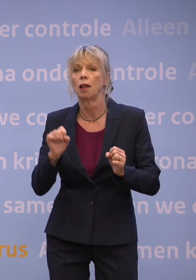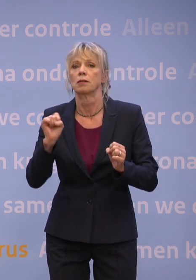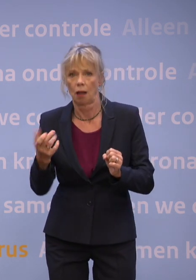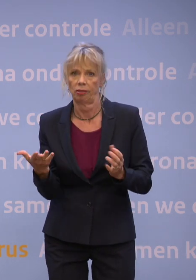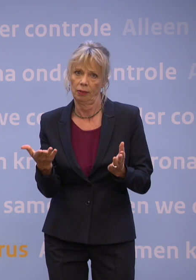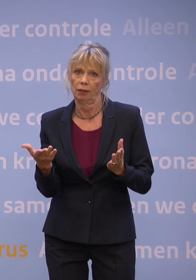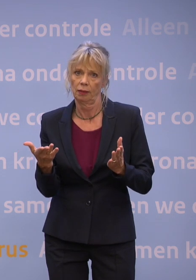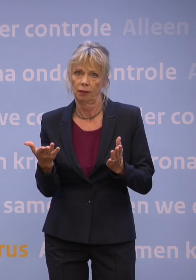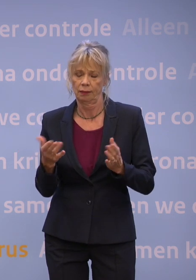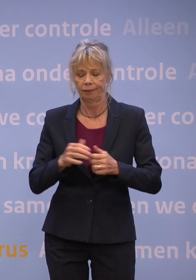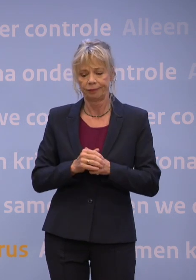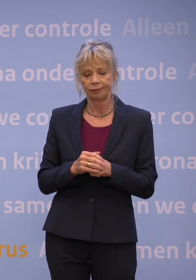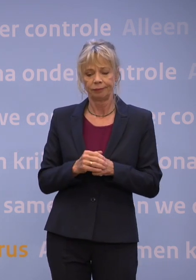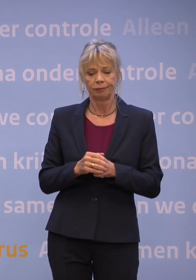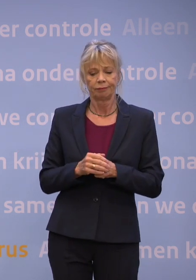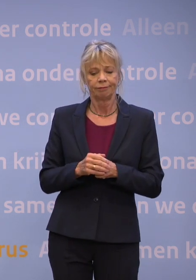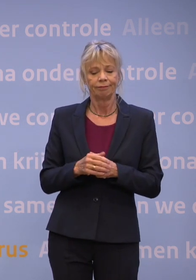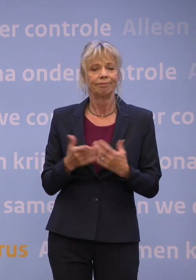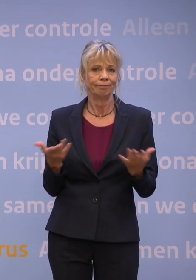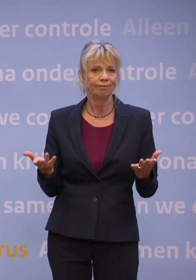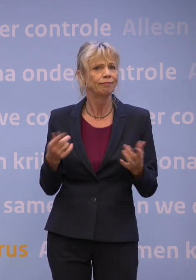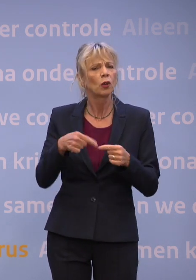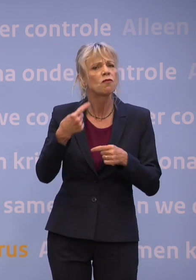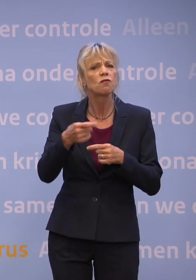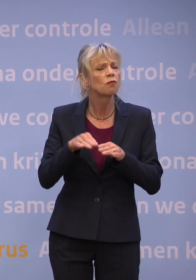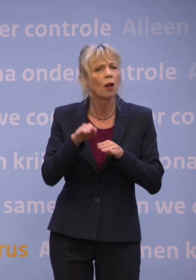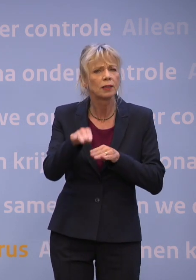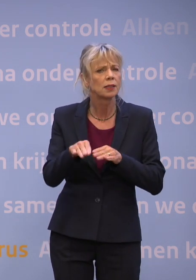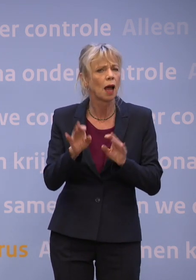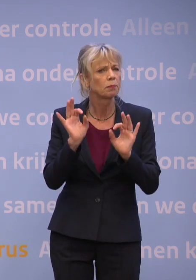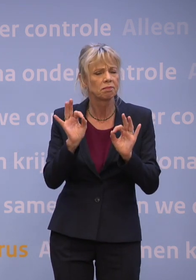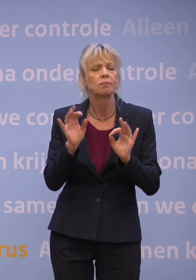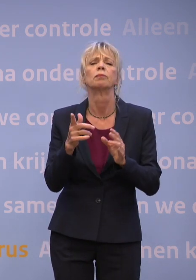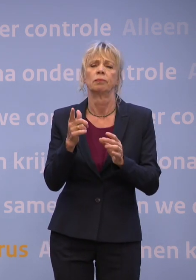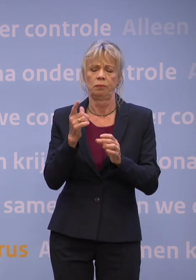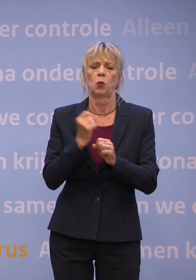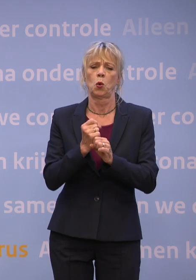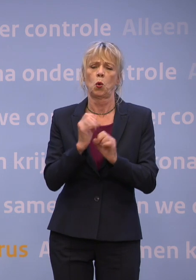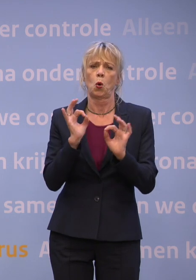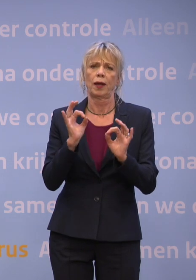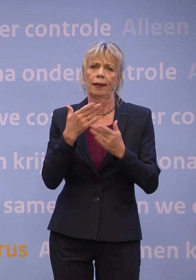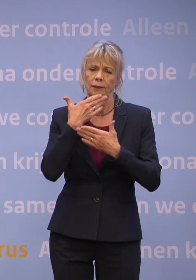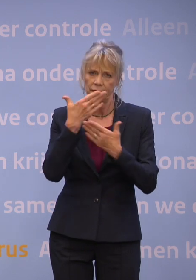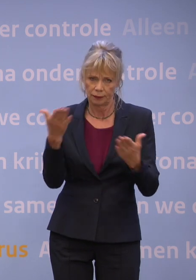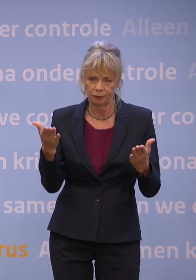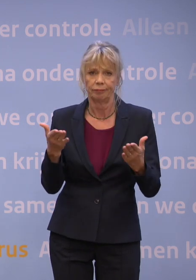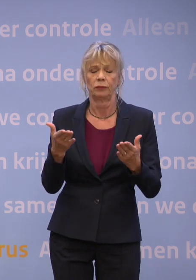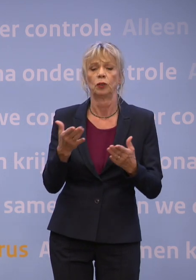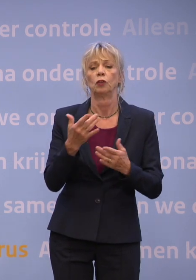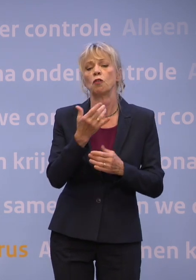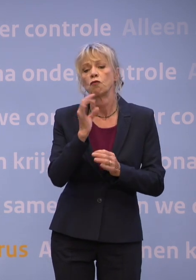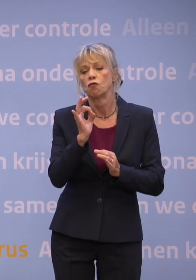Ik zal zo concreet maken wat die volgende stap inhoudt. ook voor een paar specifieke sectoren